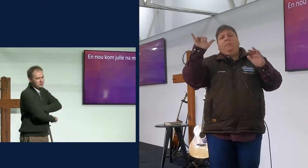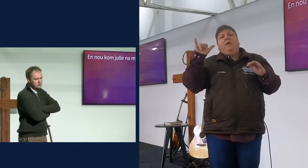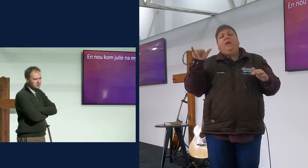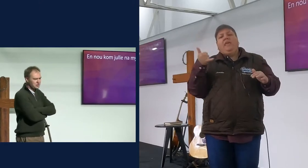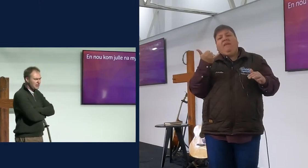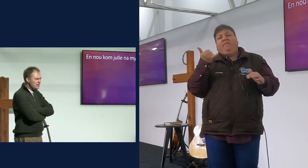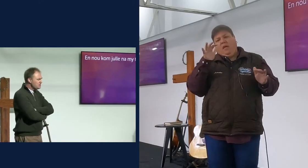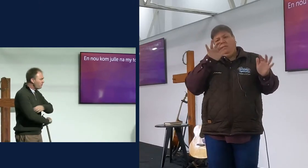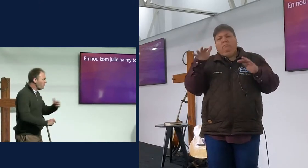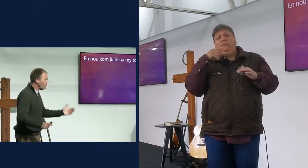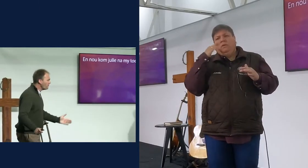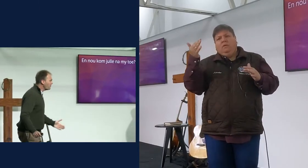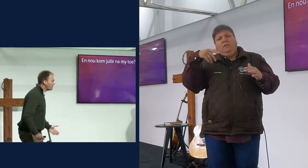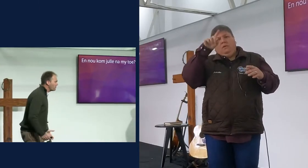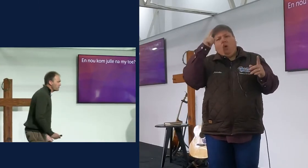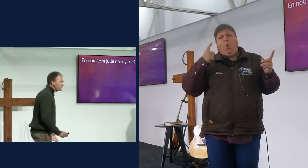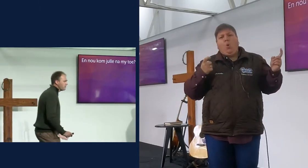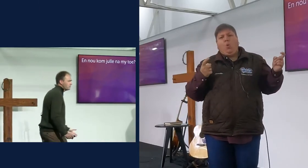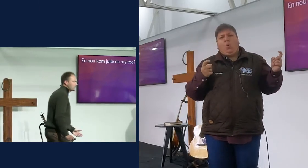ach kom help ons toe,